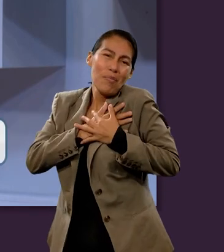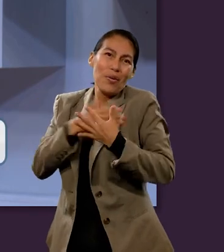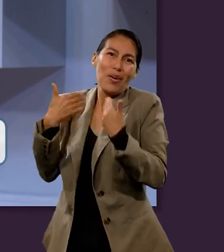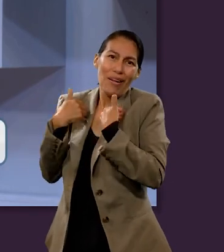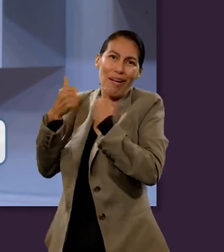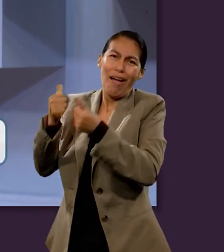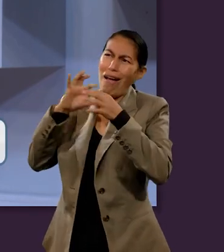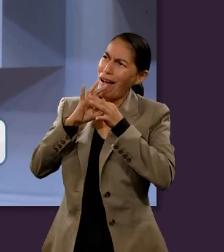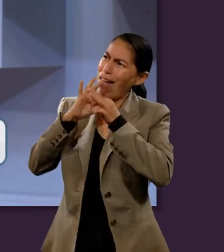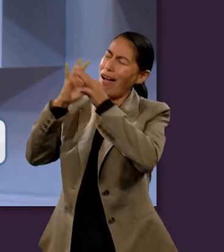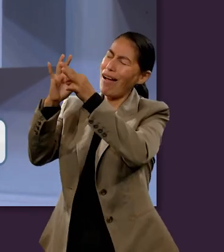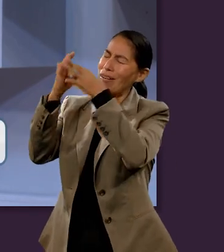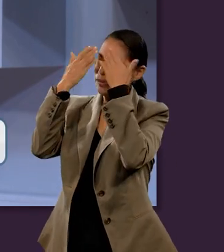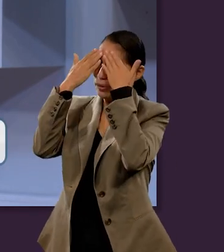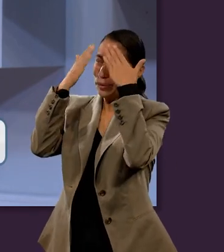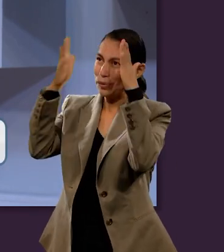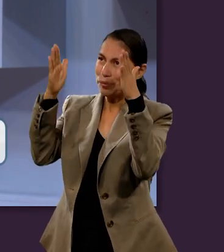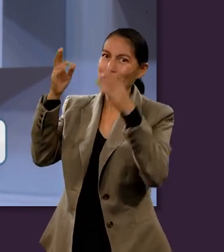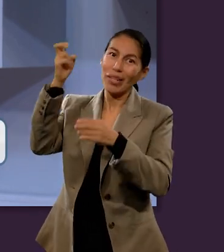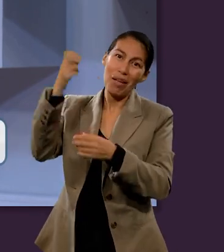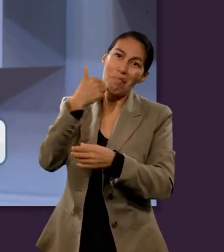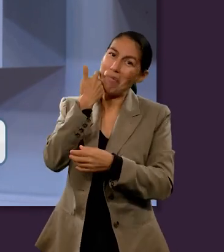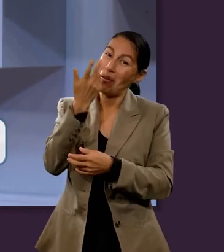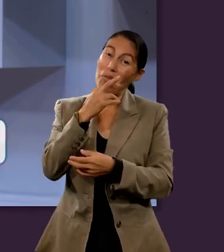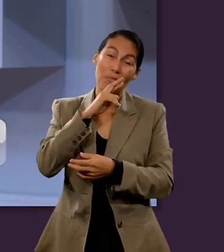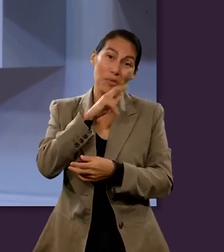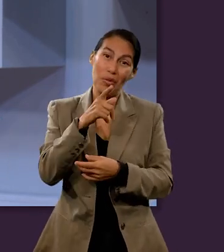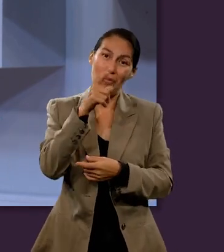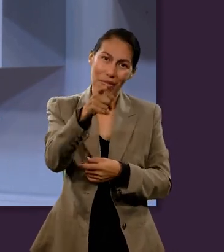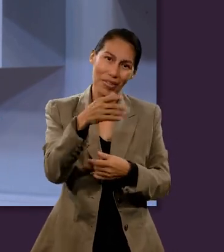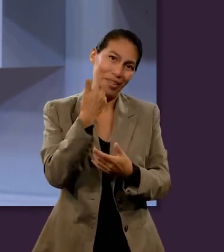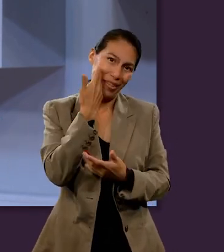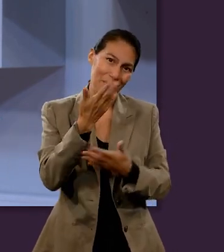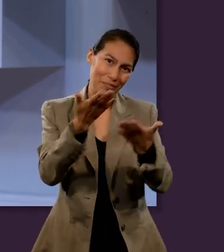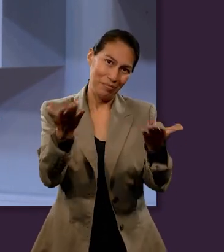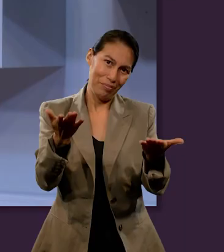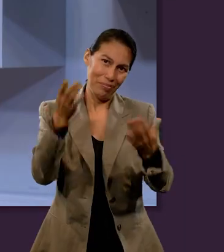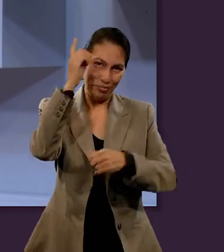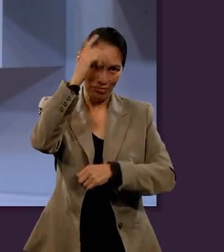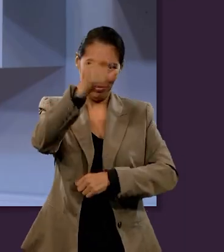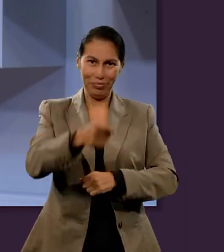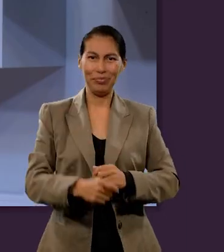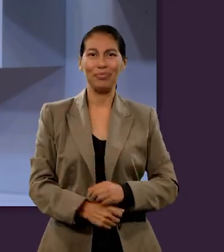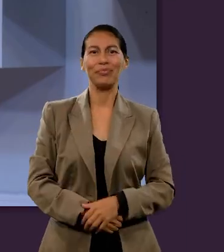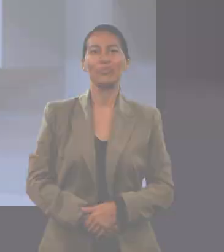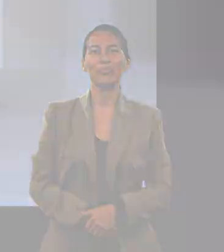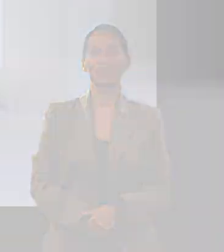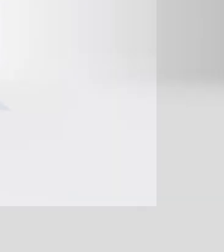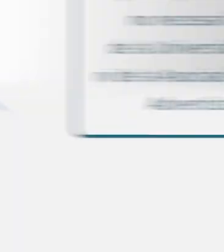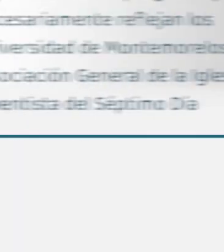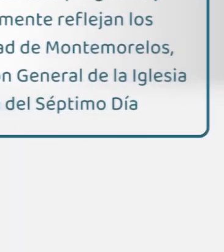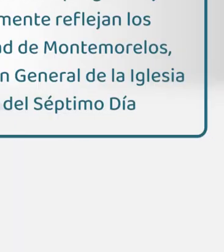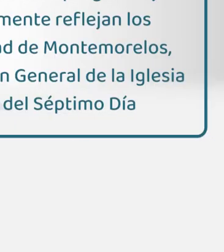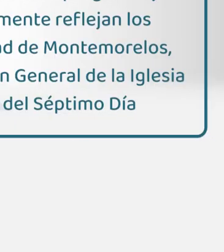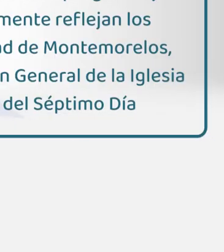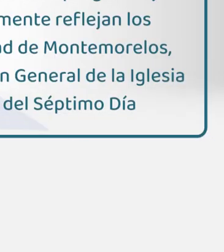Biblias para descubrir a ese Dios que nos ama y que desea lo mejor para nosotros. Gracias. Gracias.